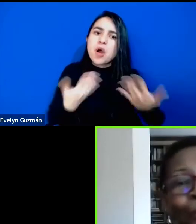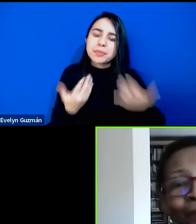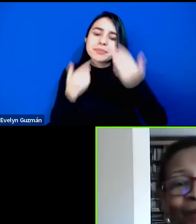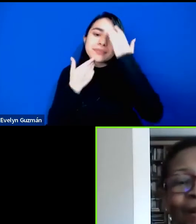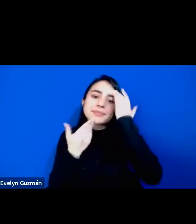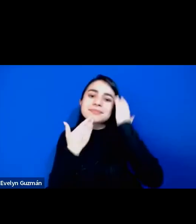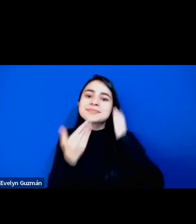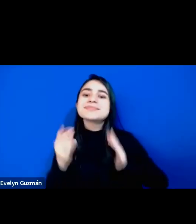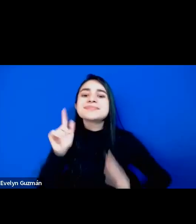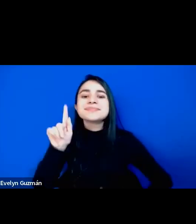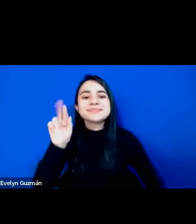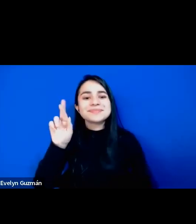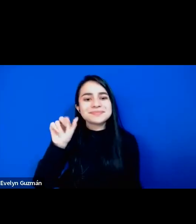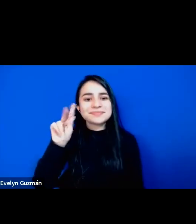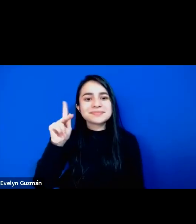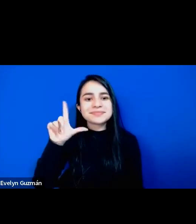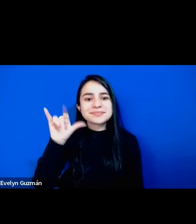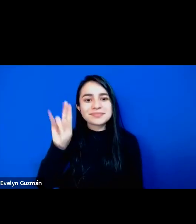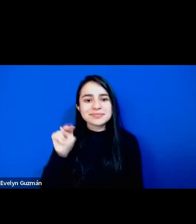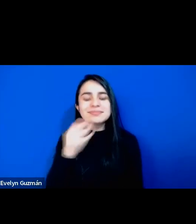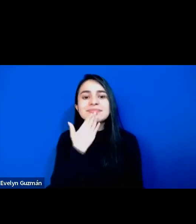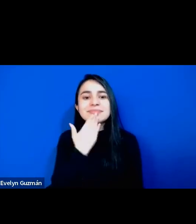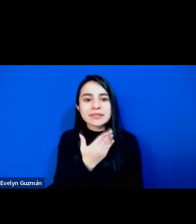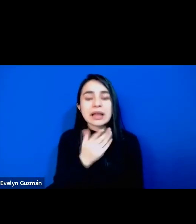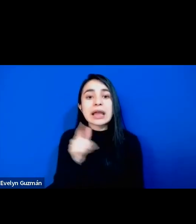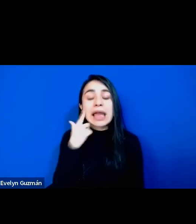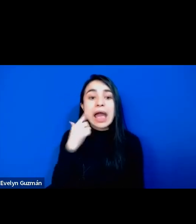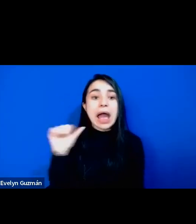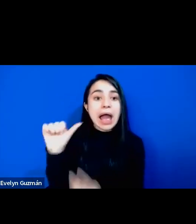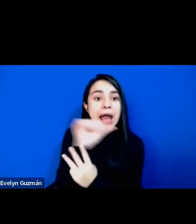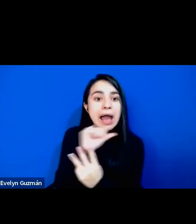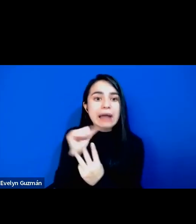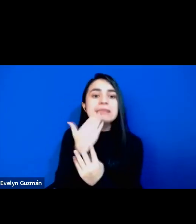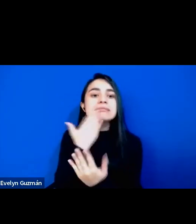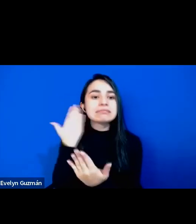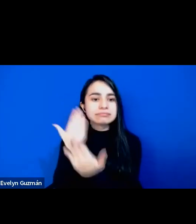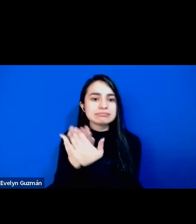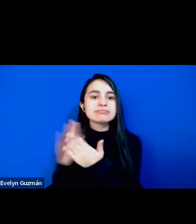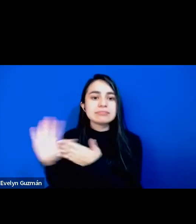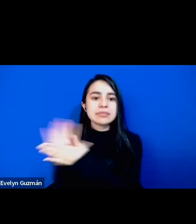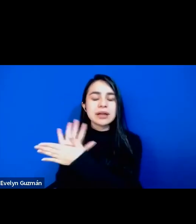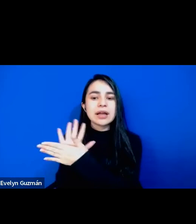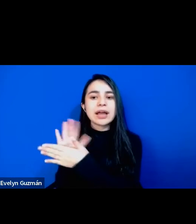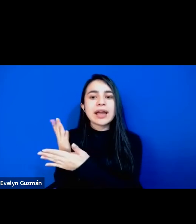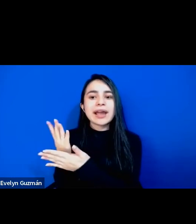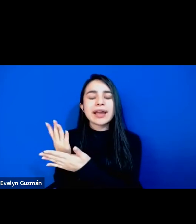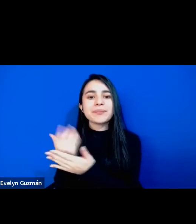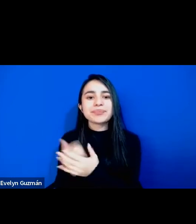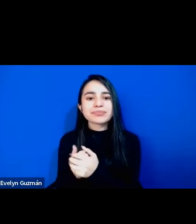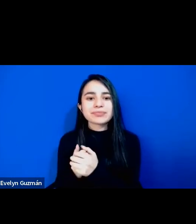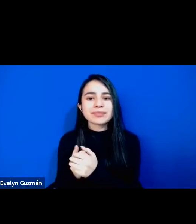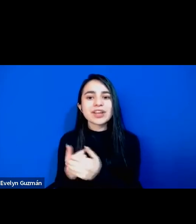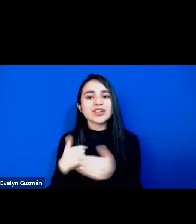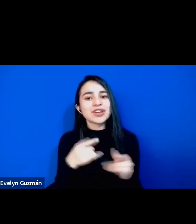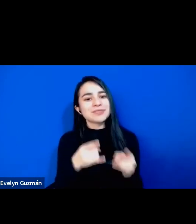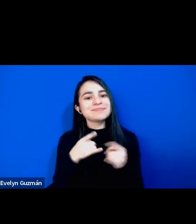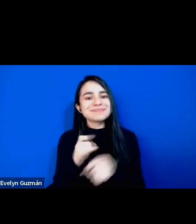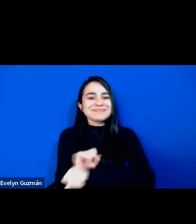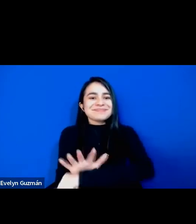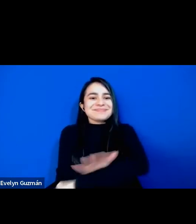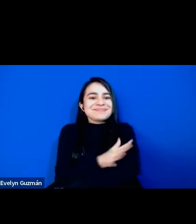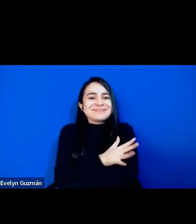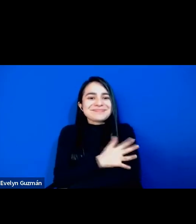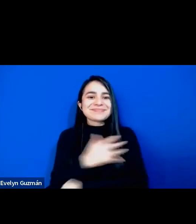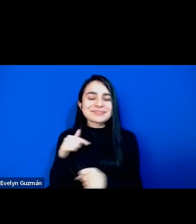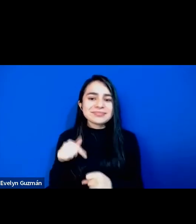sobre todo gracias a ustedes por por traer estoy muy emocionada realmente